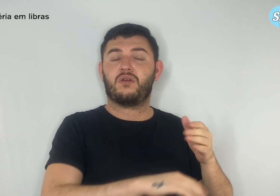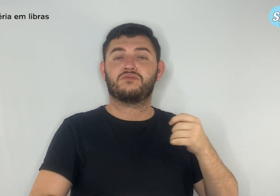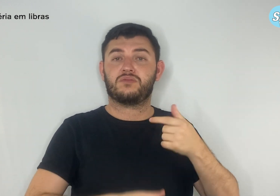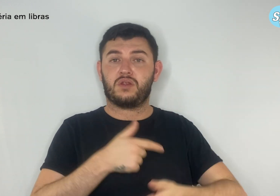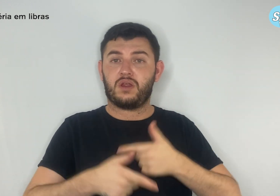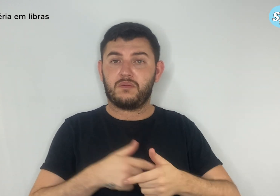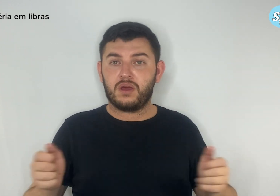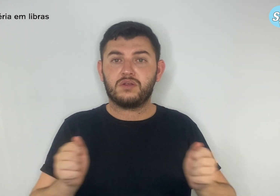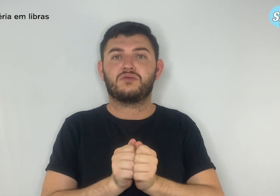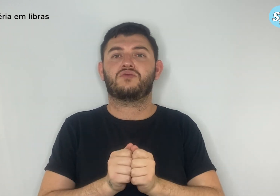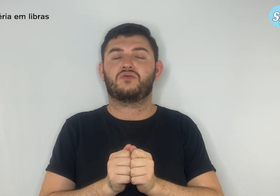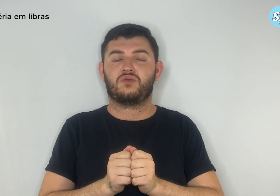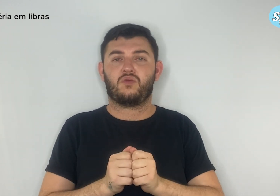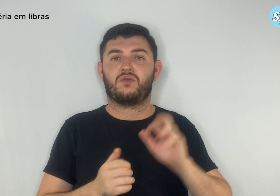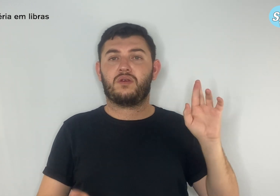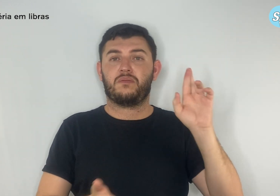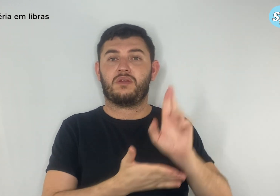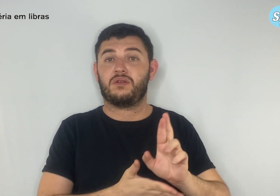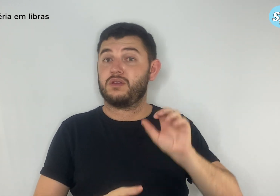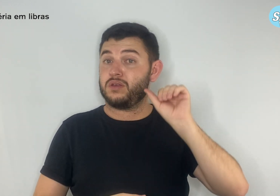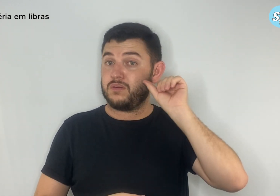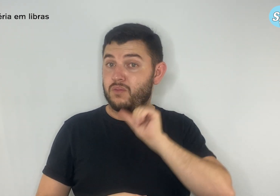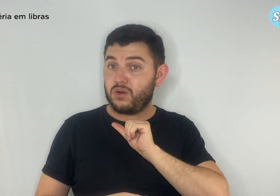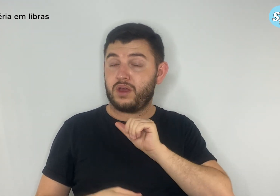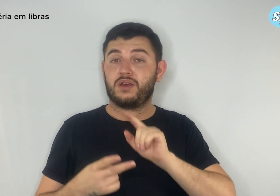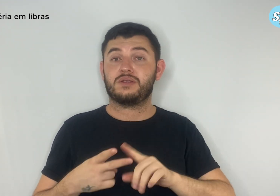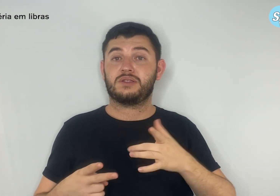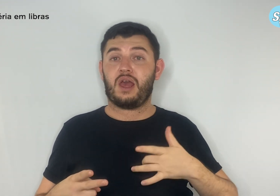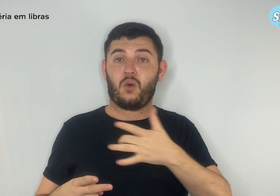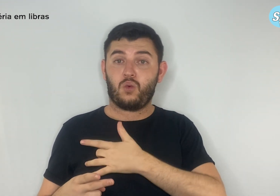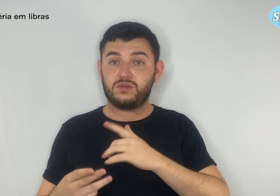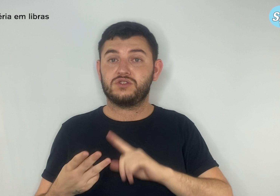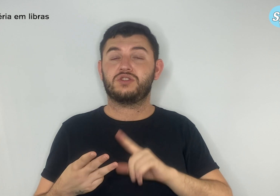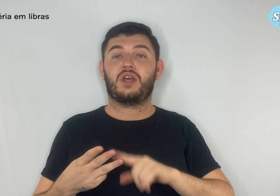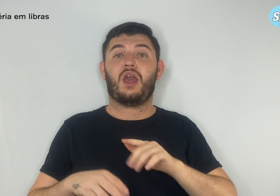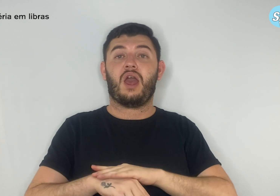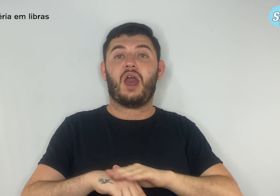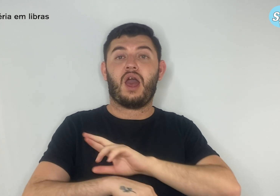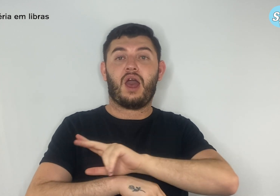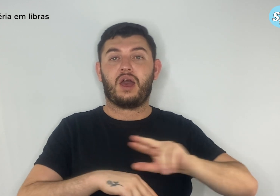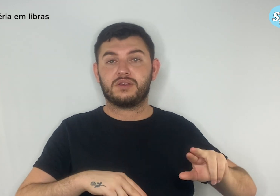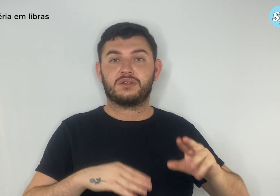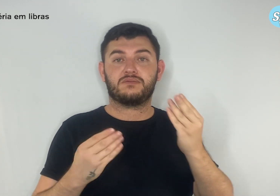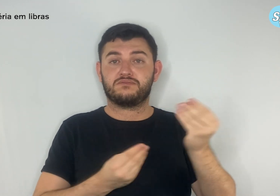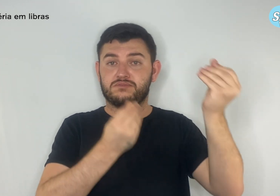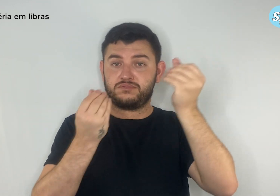de Mulheres, Saúde, Raça e Sexualidade e Assuntos Jurídicos do Simpro